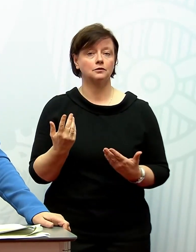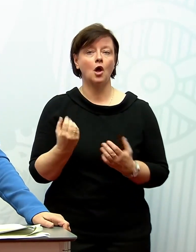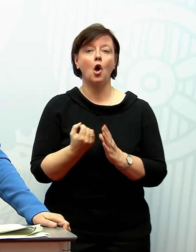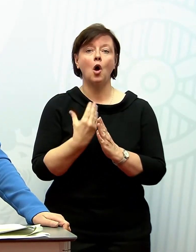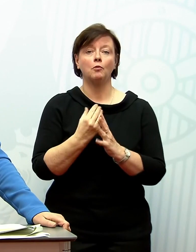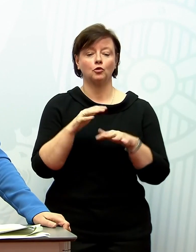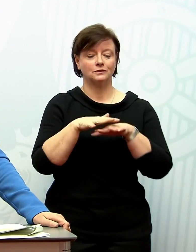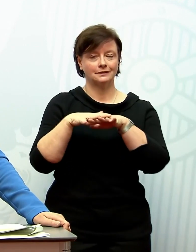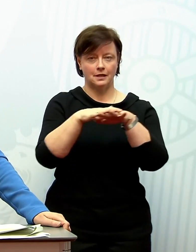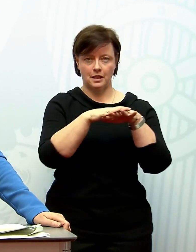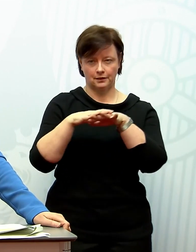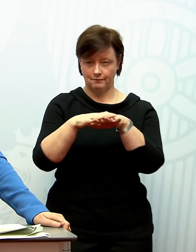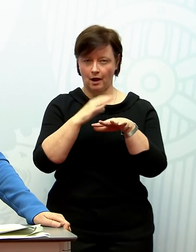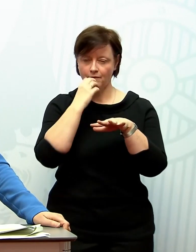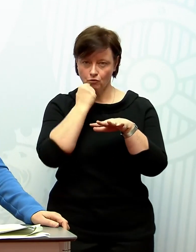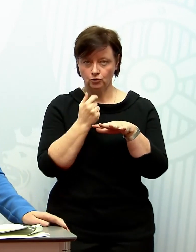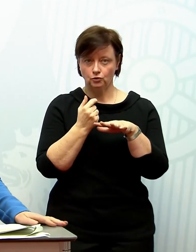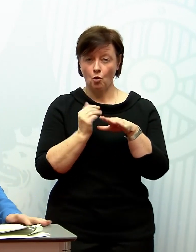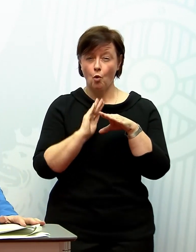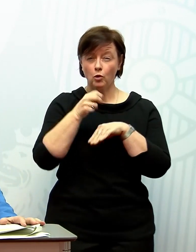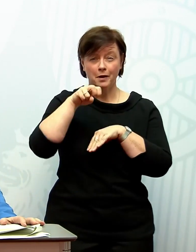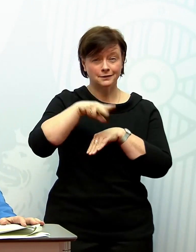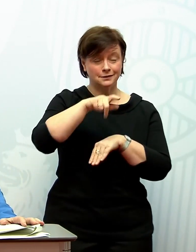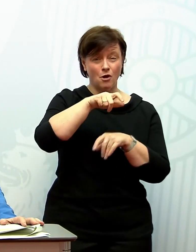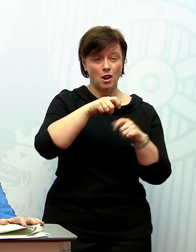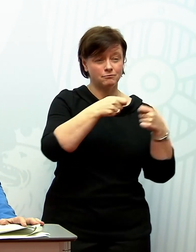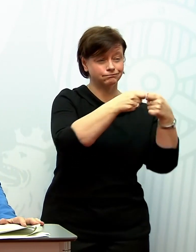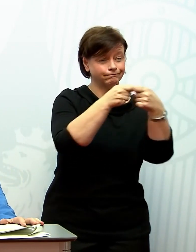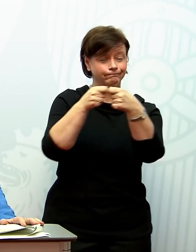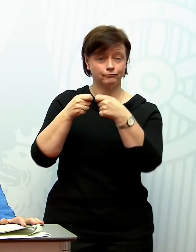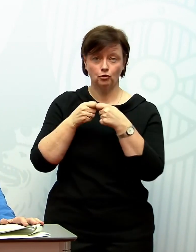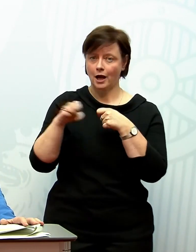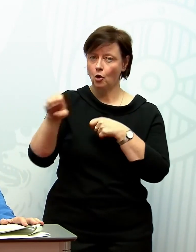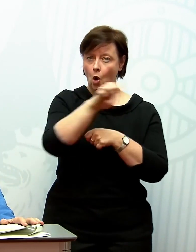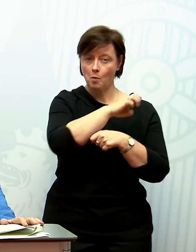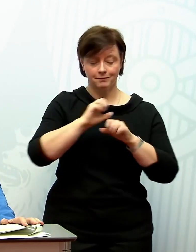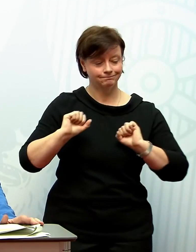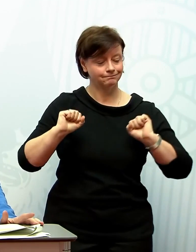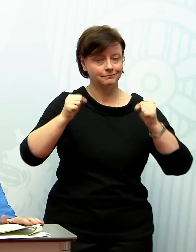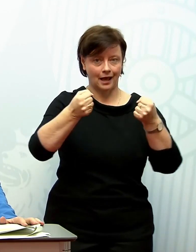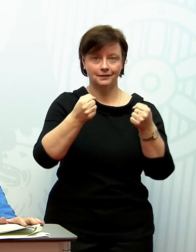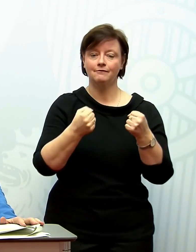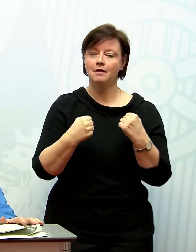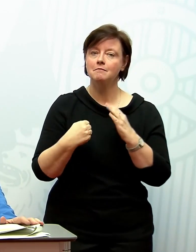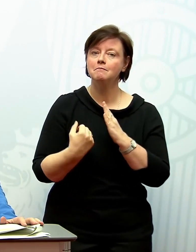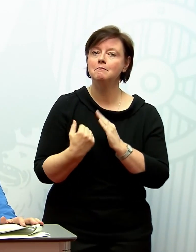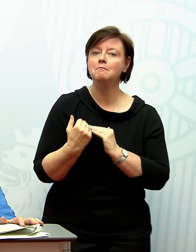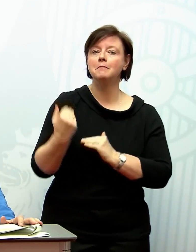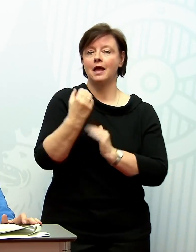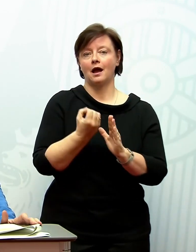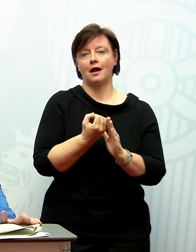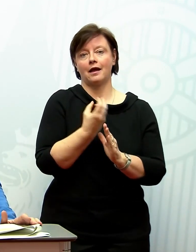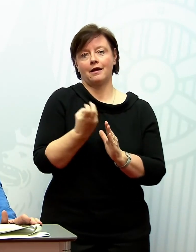Produktionsnetzwerk mit mehr als einem Dutzend von Kooperationen in Europa aktiv sind. Weitere Impfstoffe